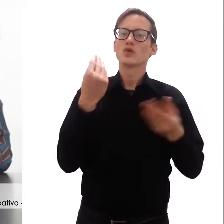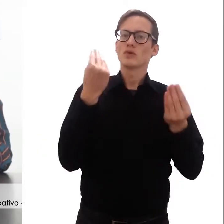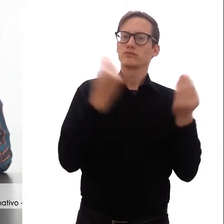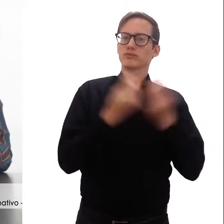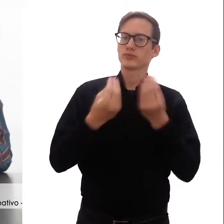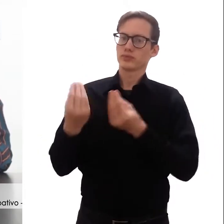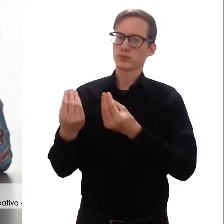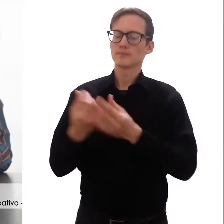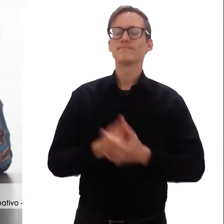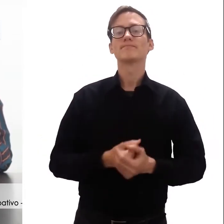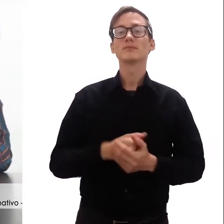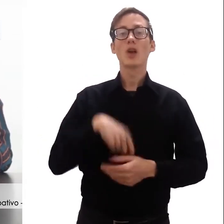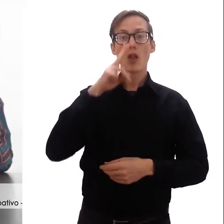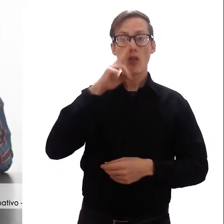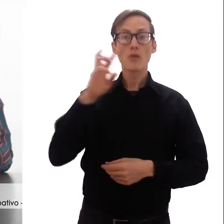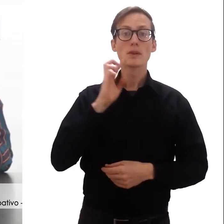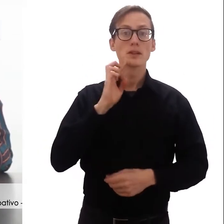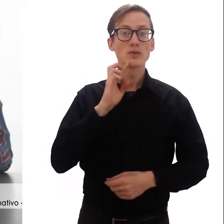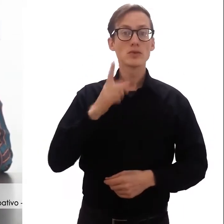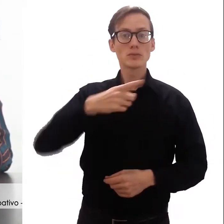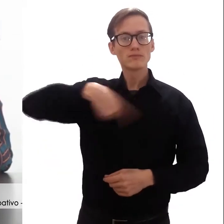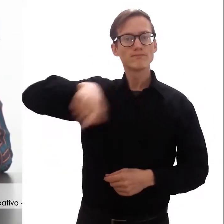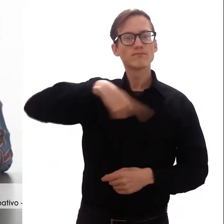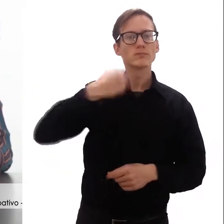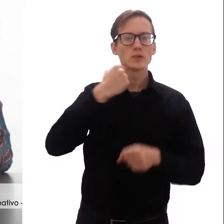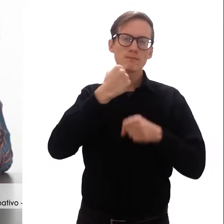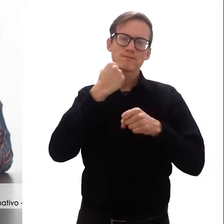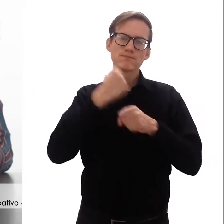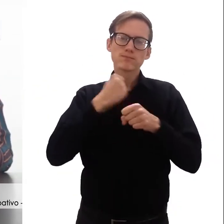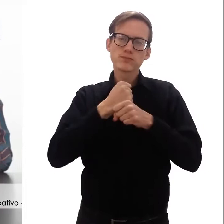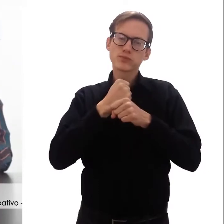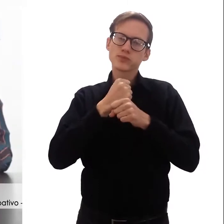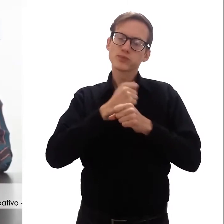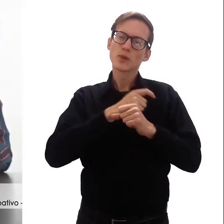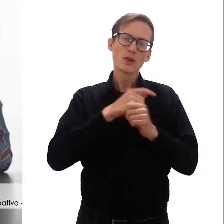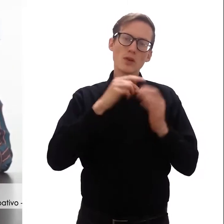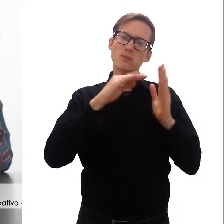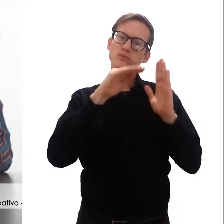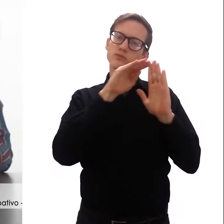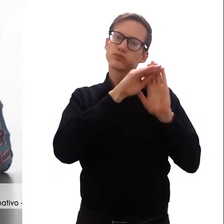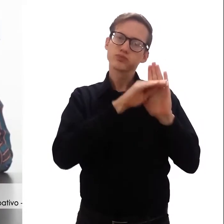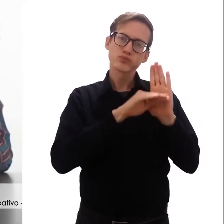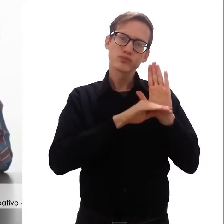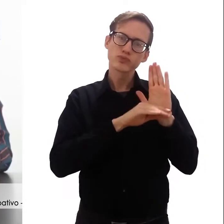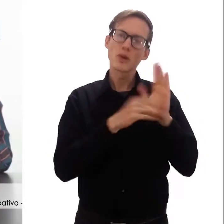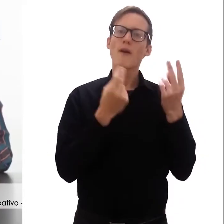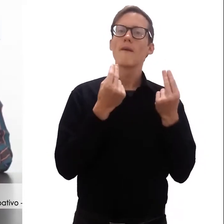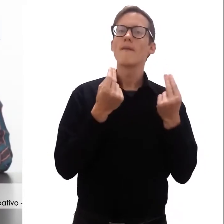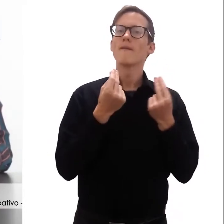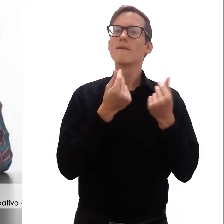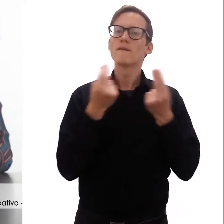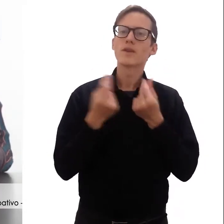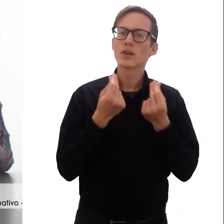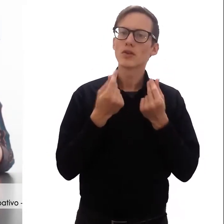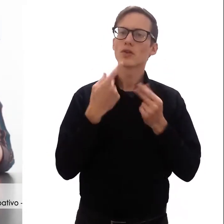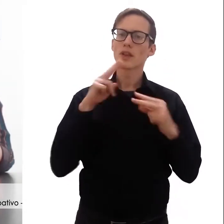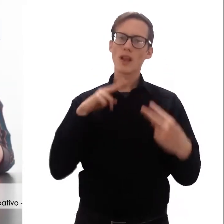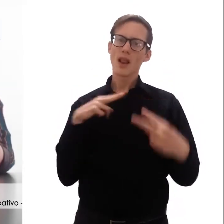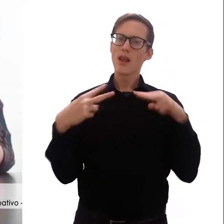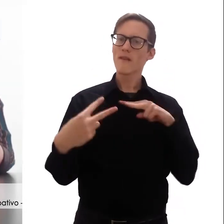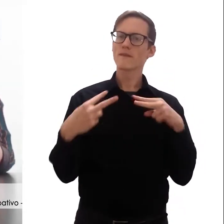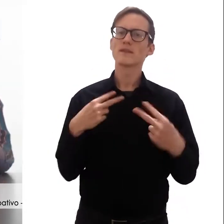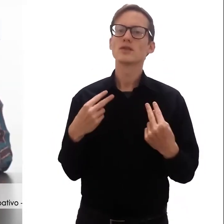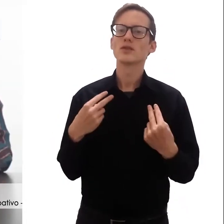En el 2019 trabajamos y definimos los valores y la visión de la universidad, es decir,